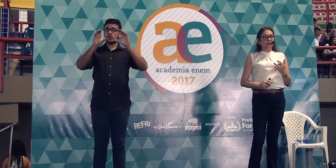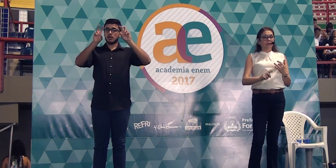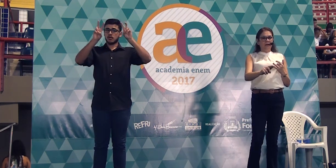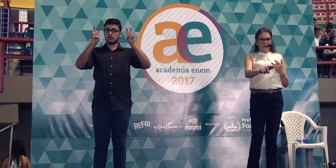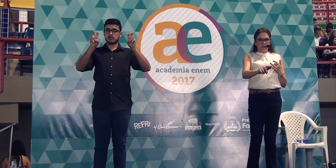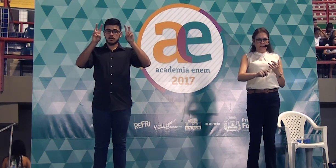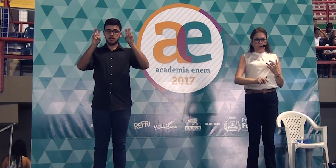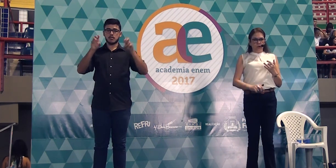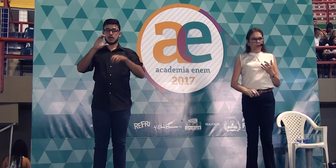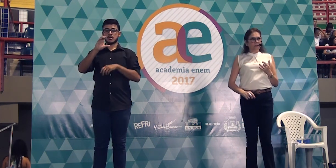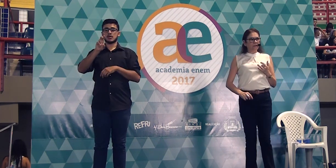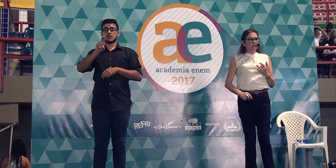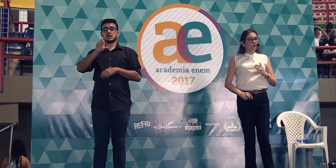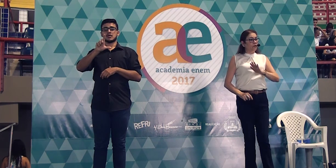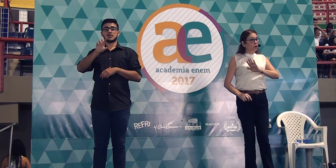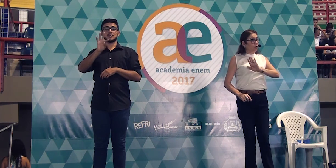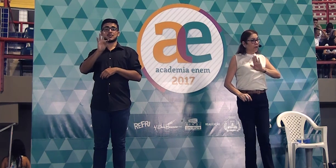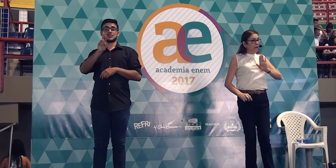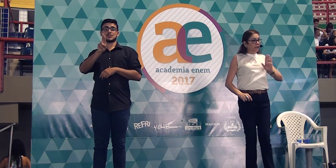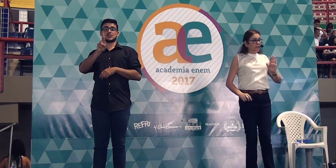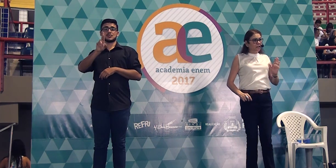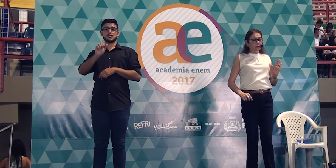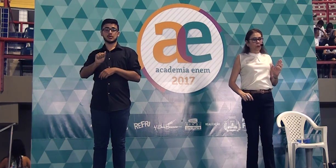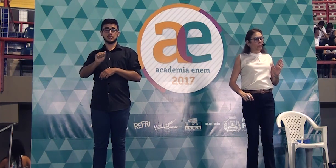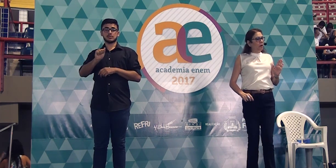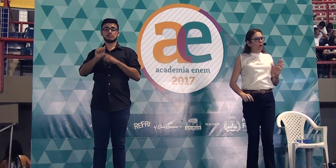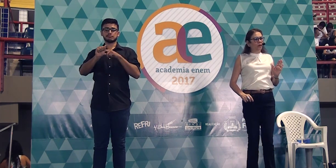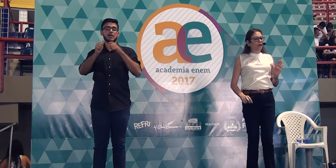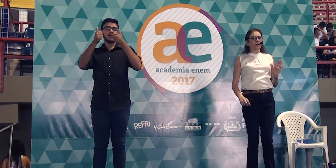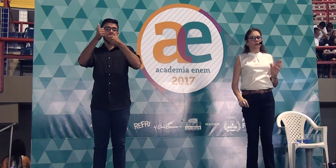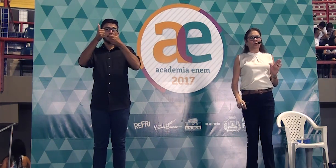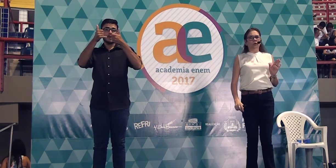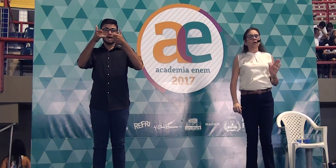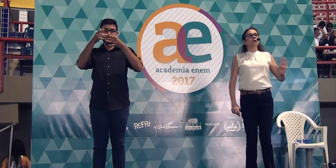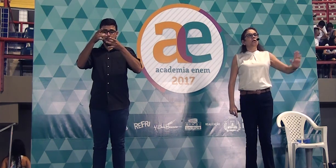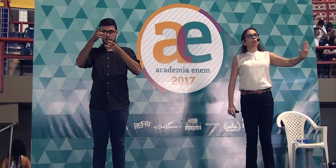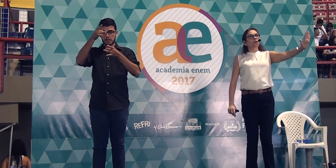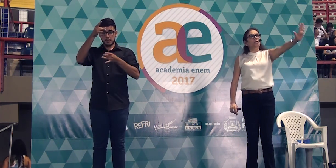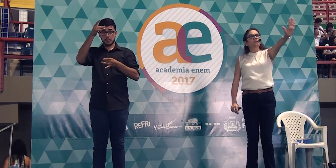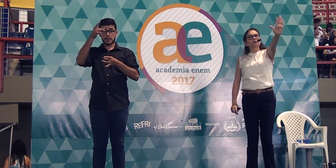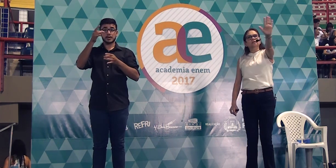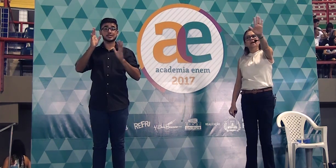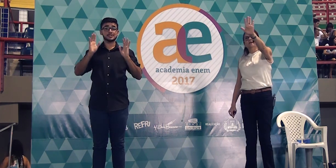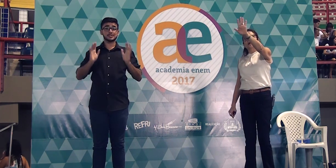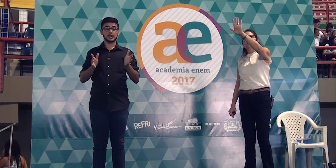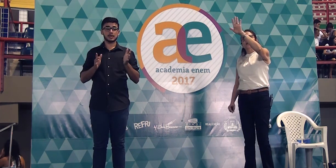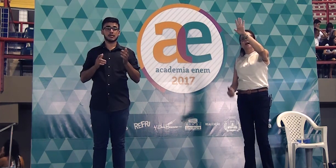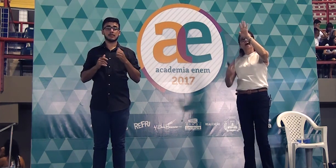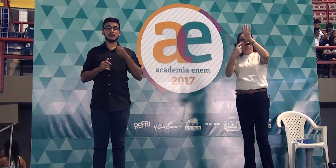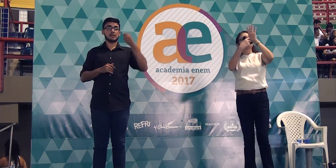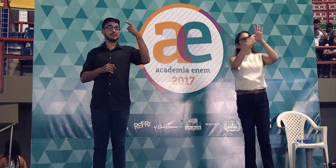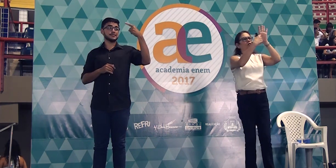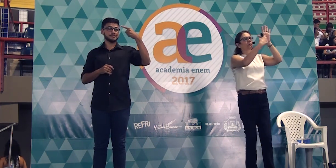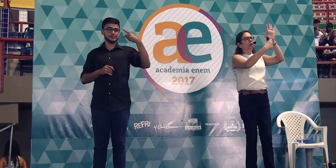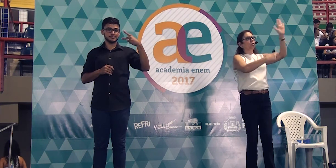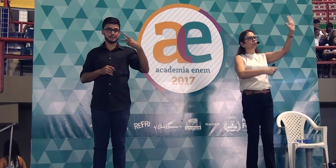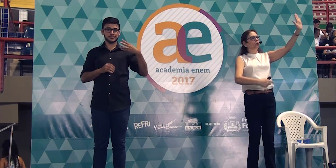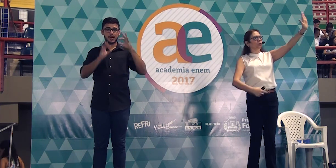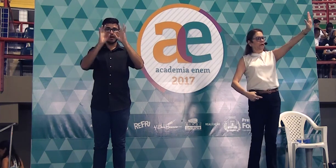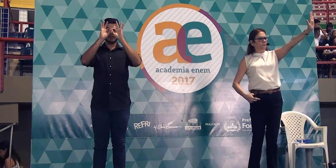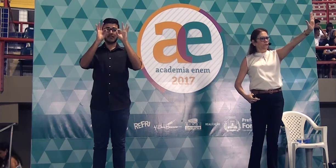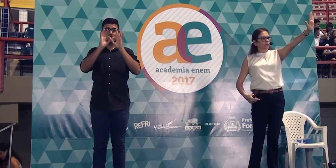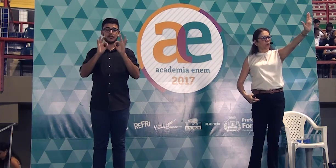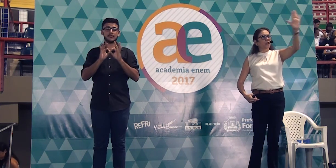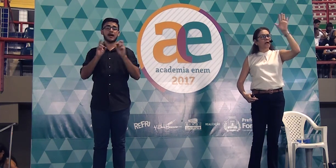até a linha dois, ficou claríssimo para qualquer leitor, que o que você vai falar é sobre